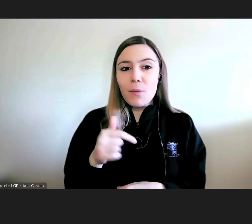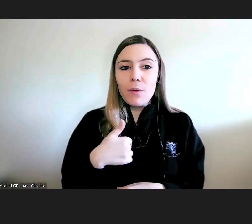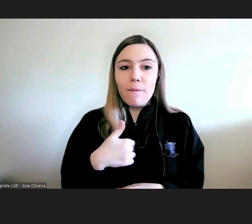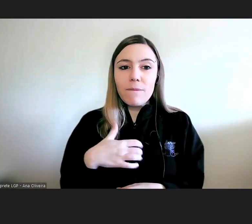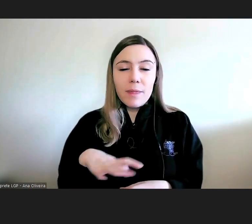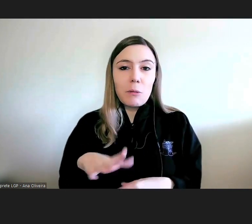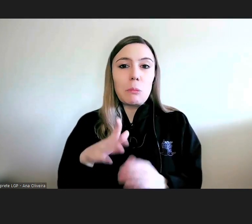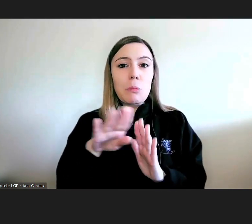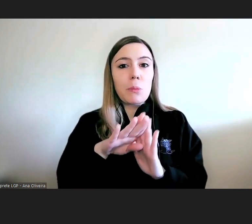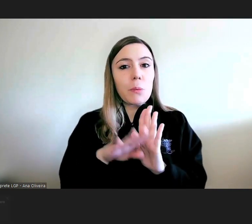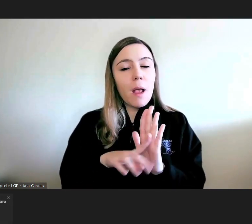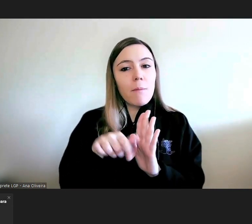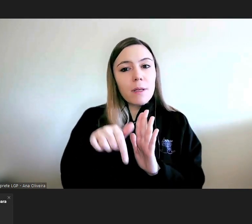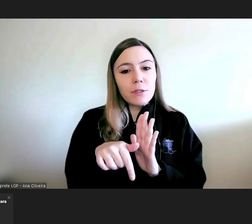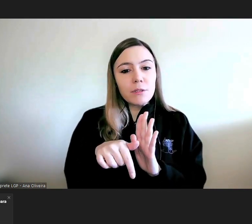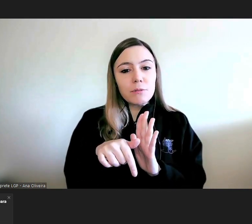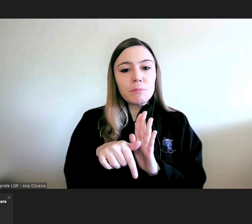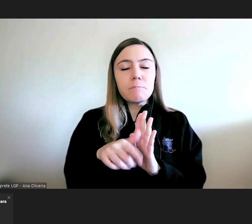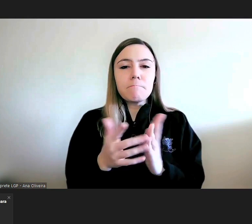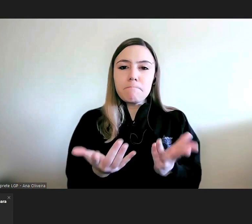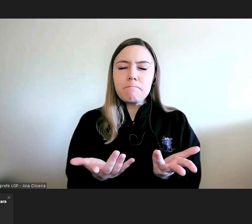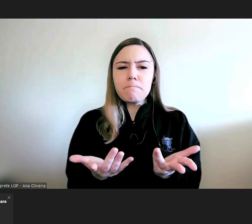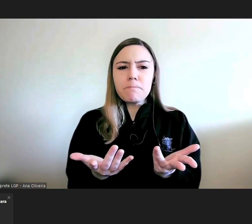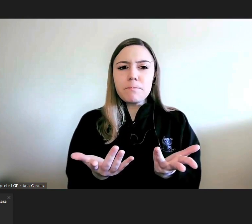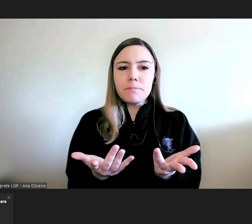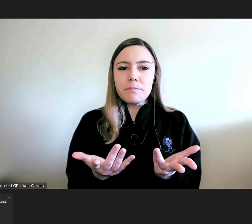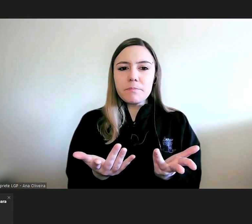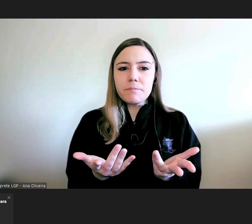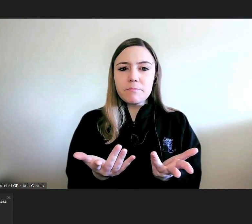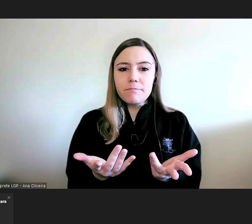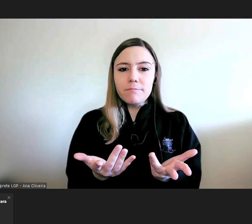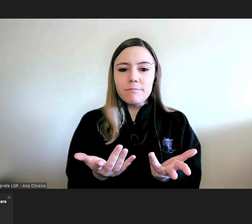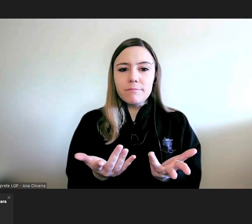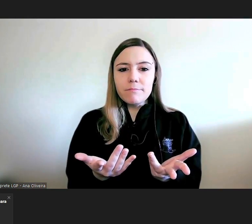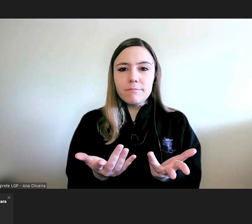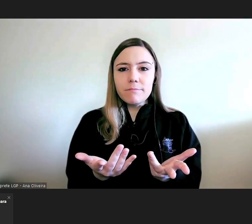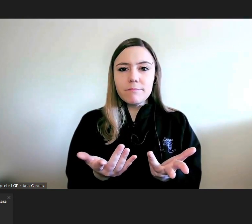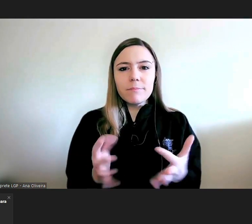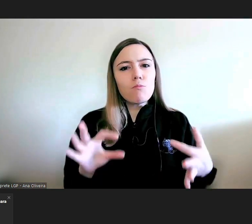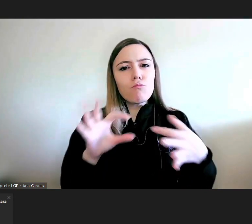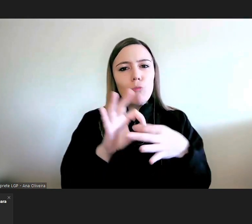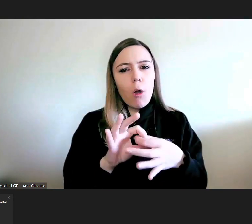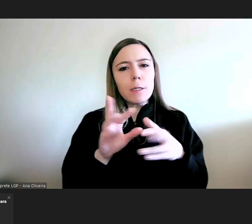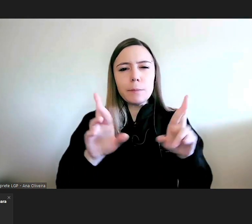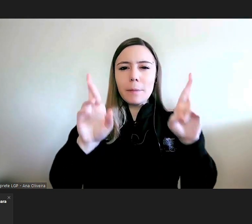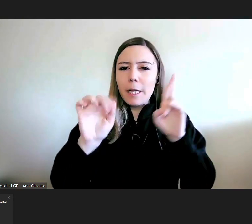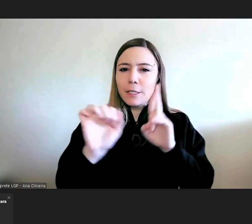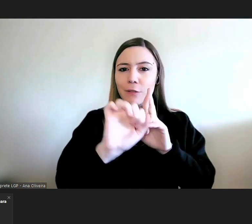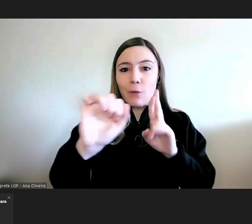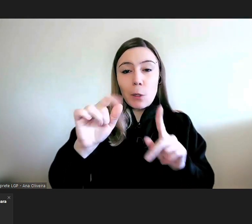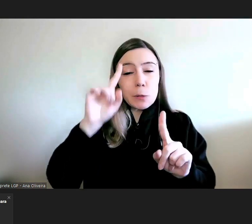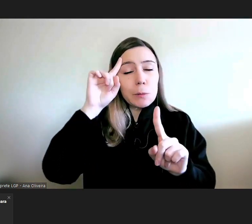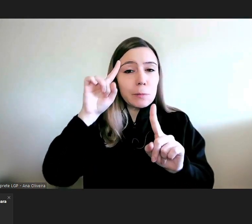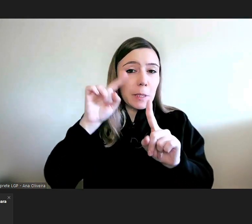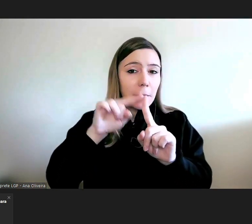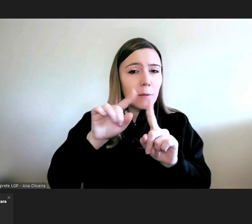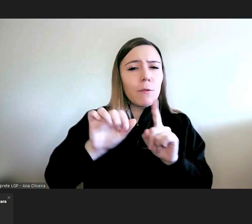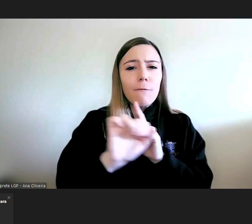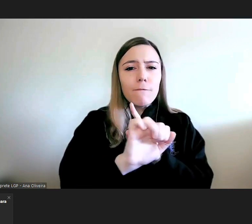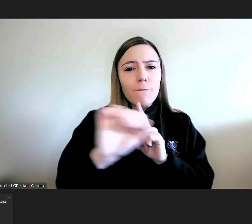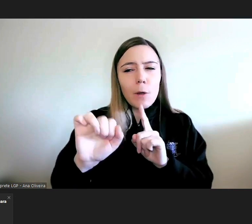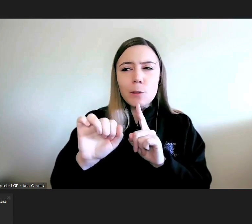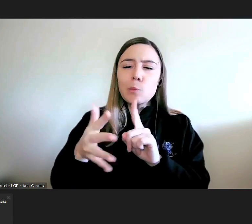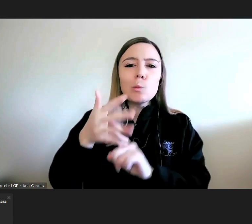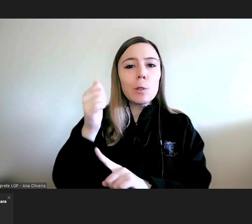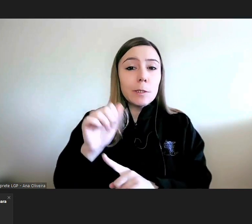programa vá ao encontro daquela, que é a vossa expectativa, enfim, as vossas necessidades, pelo menos aqui